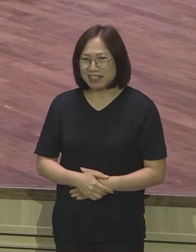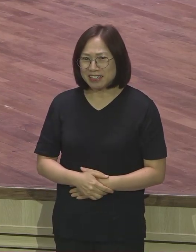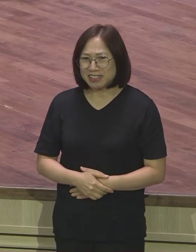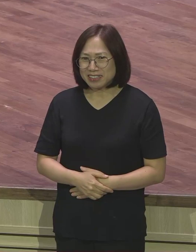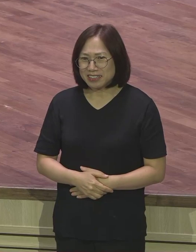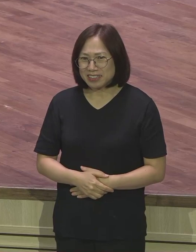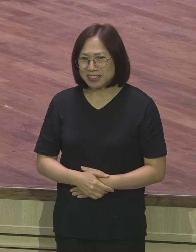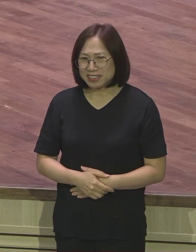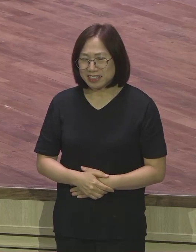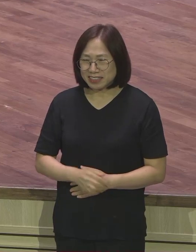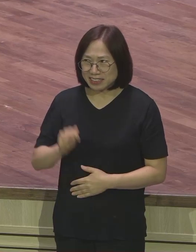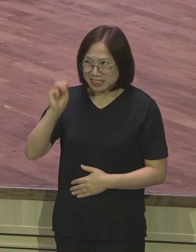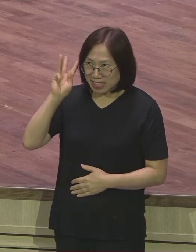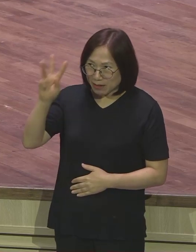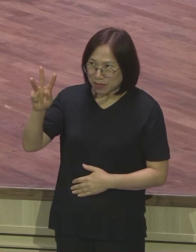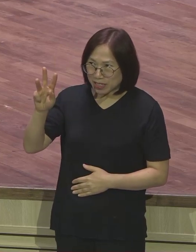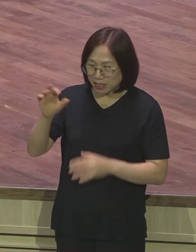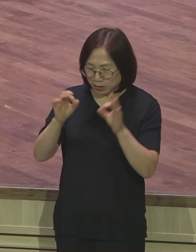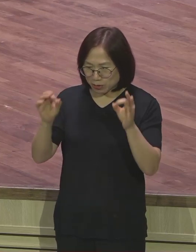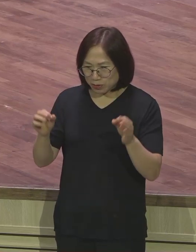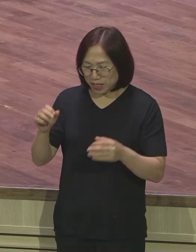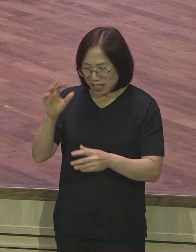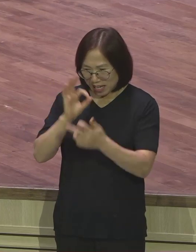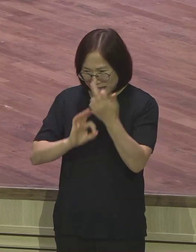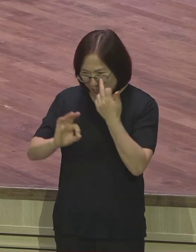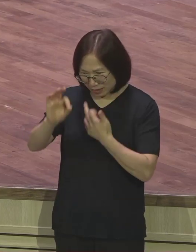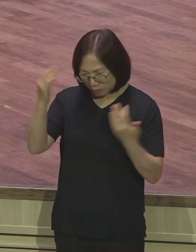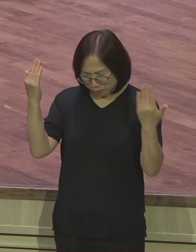3일 동안 아침으로 밤으로 함께 포럼하고 기도하고 예배 드리면서